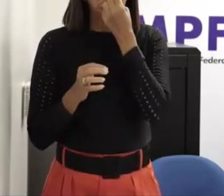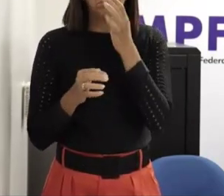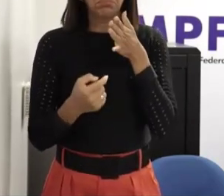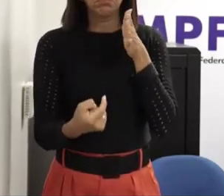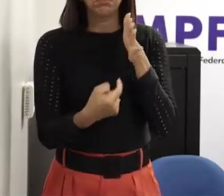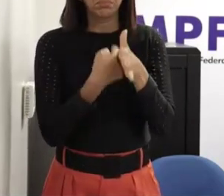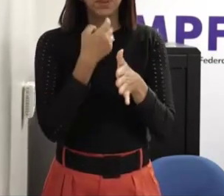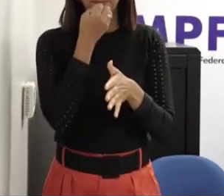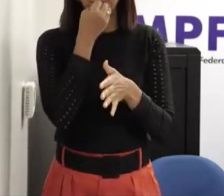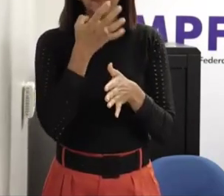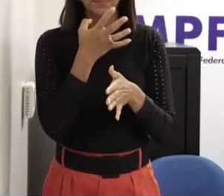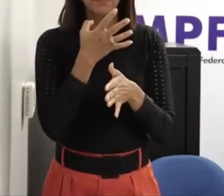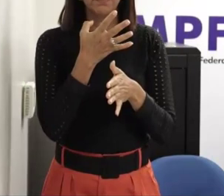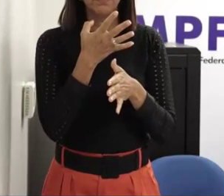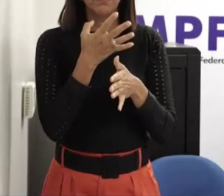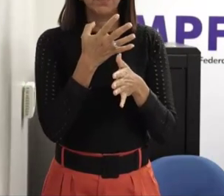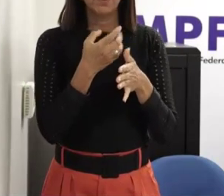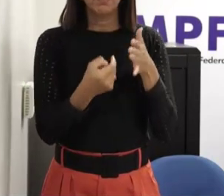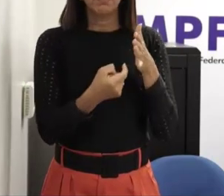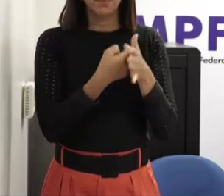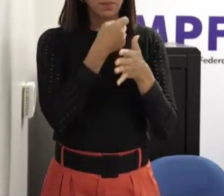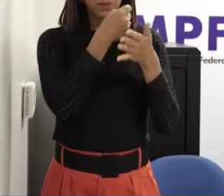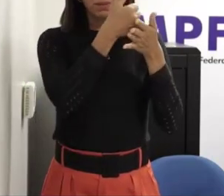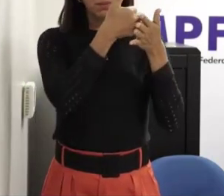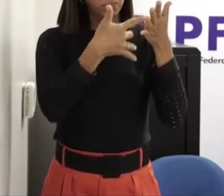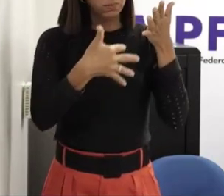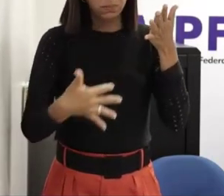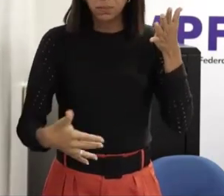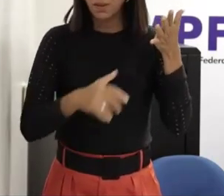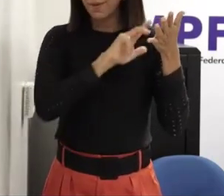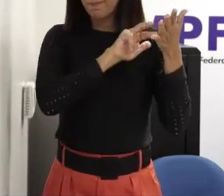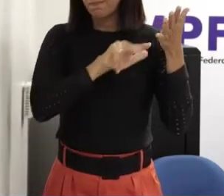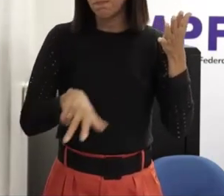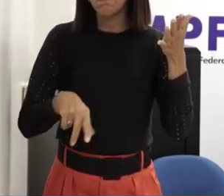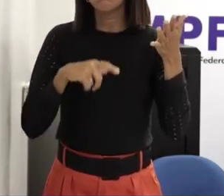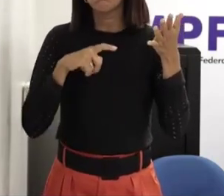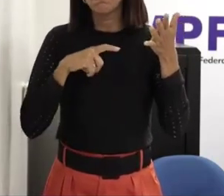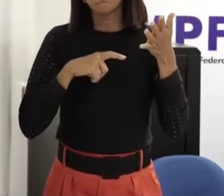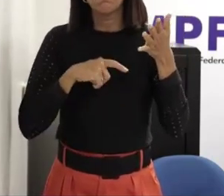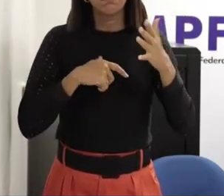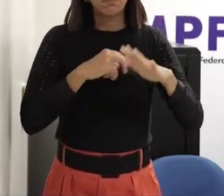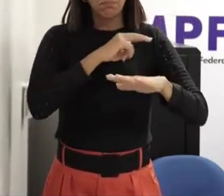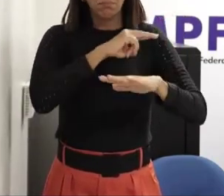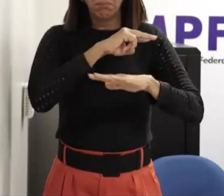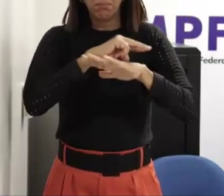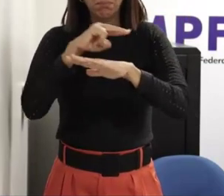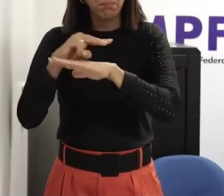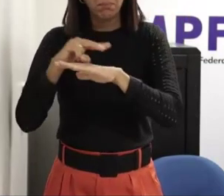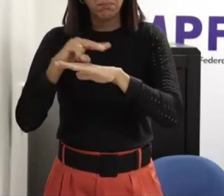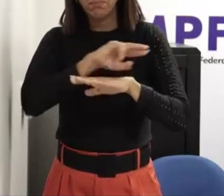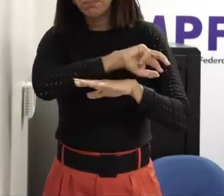da psicologia tem muitos métodos diferentes desde a psicanálise até a terapia cognitiva comportamental